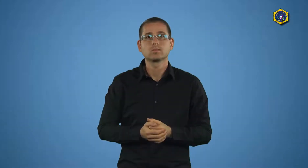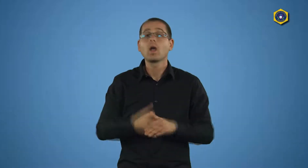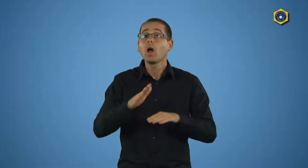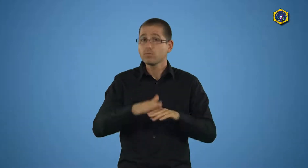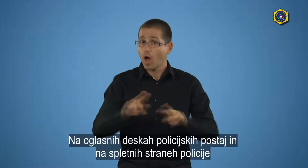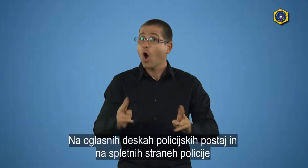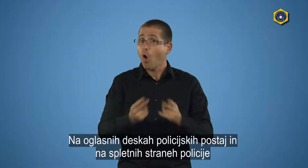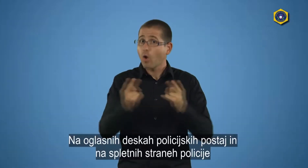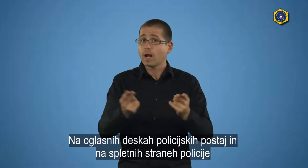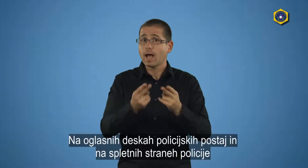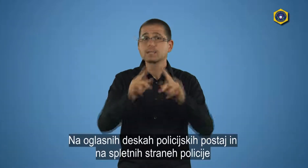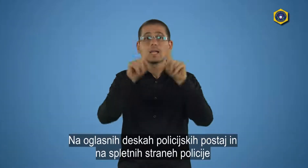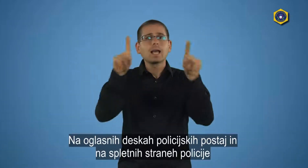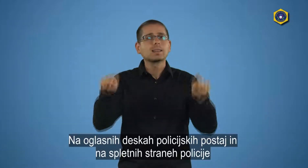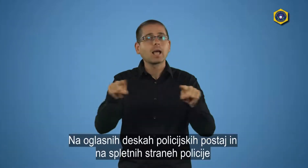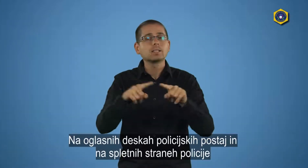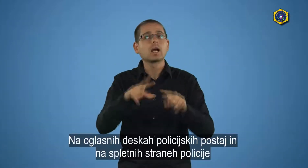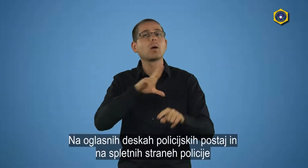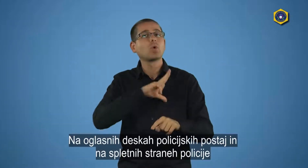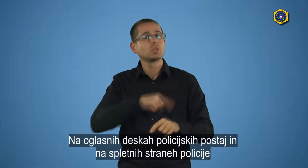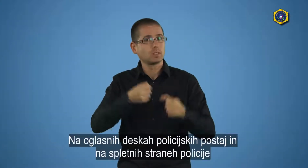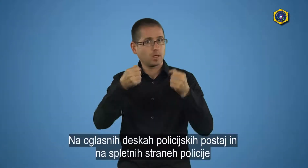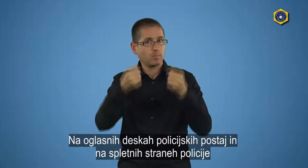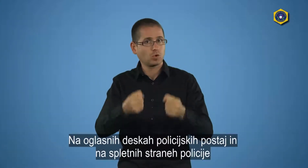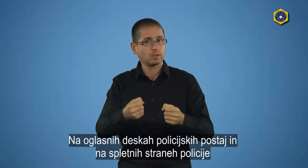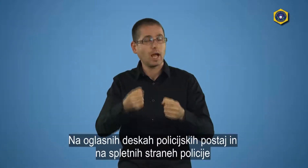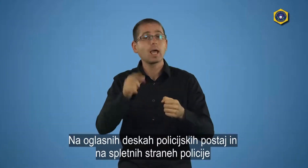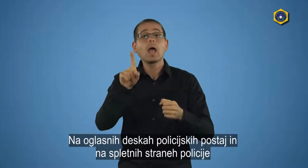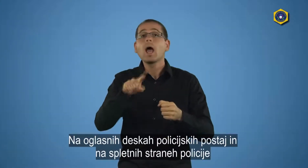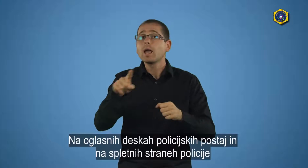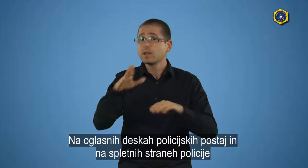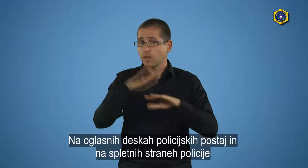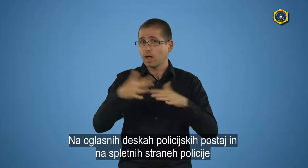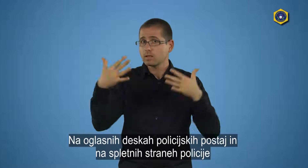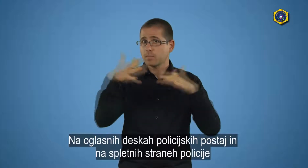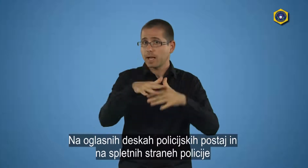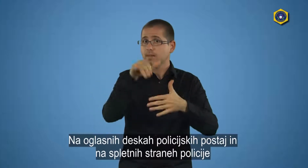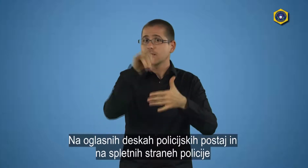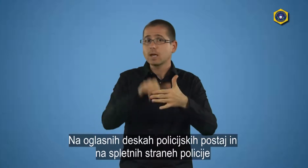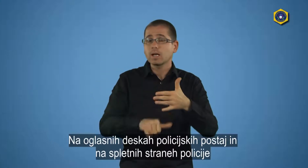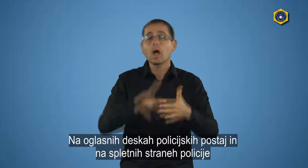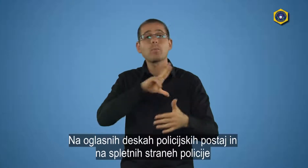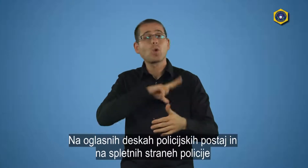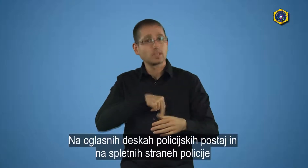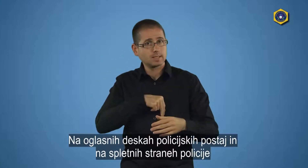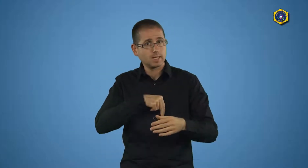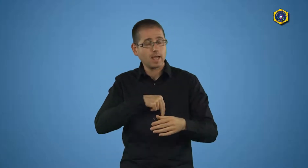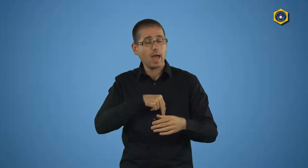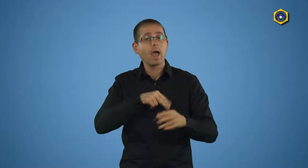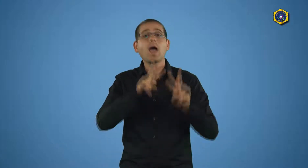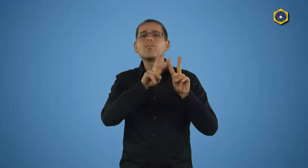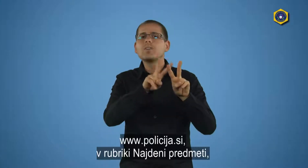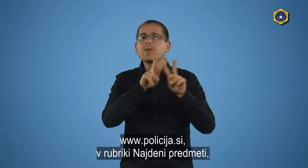Na oglasnih deskah policijskih postaj in na spletnih straneh policije 3x2v